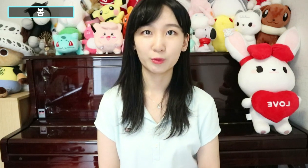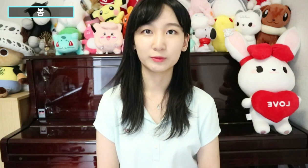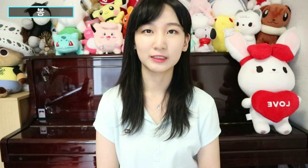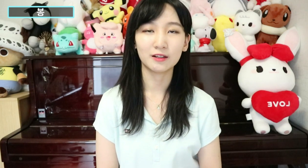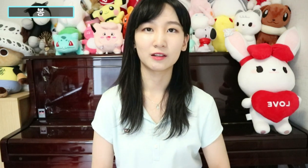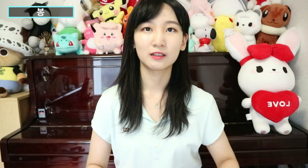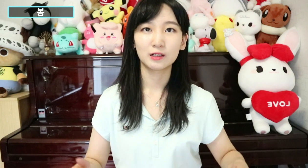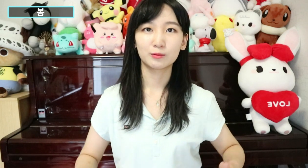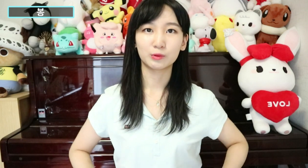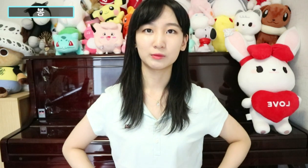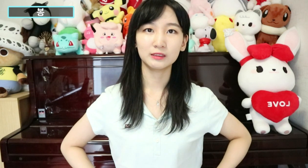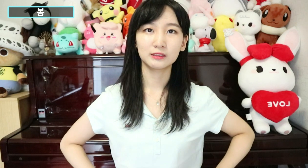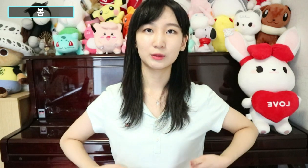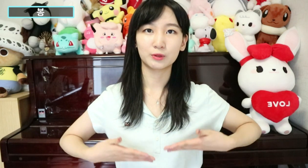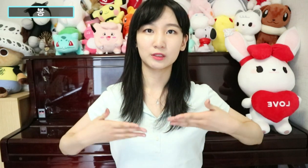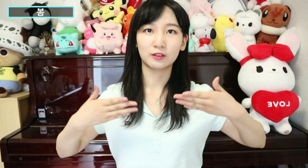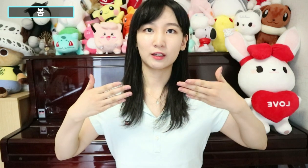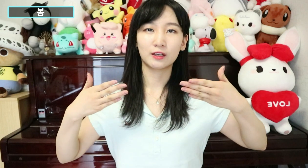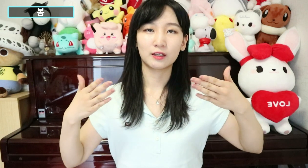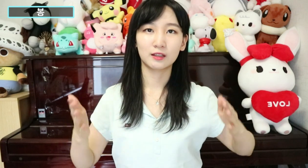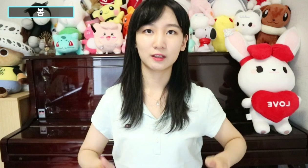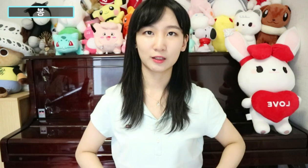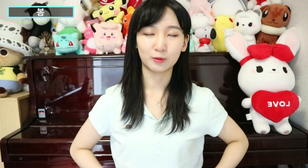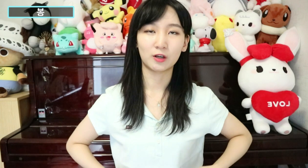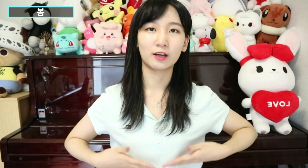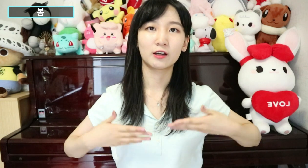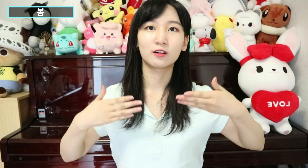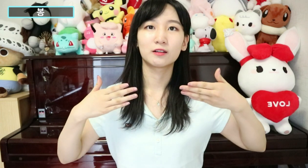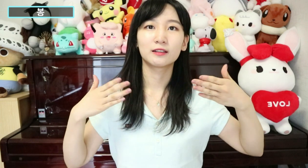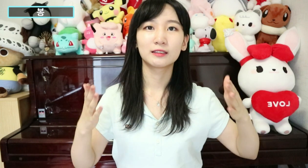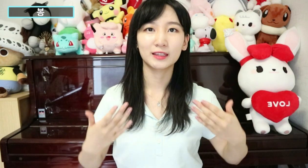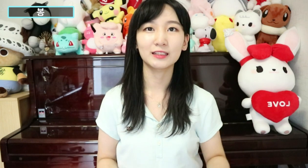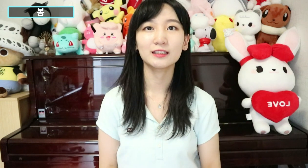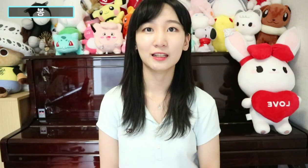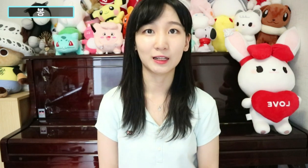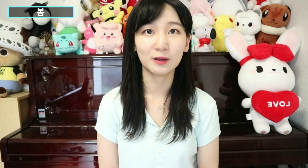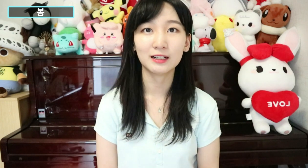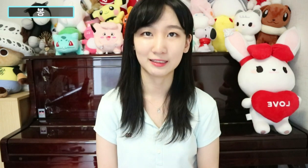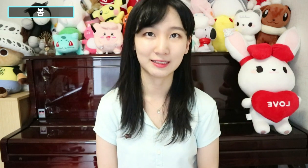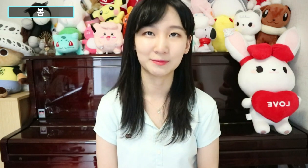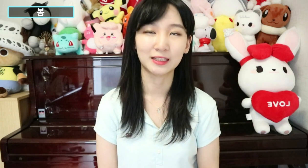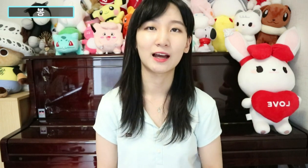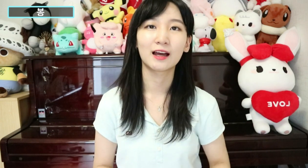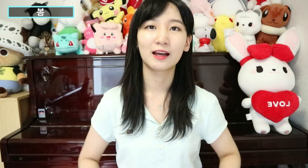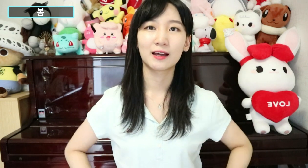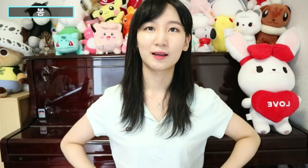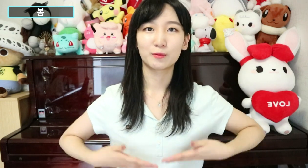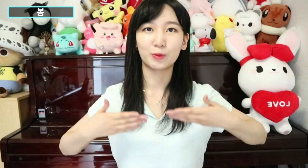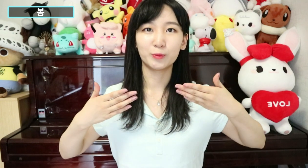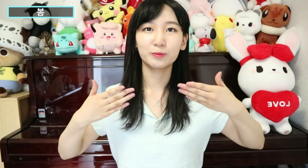봄은요. 봄은 여기서 이렇게 올라와요. 따뜻하다와 같이 씁니다. 봄,